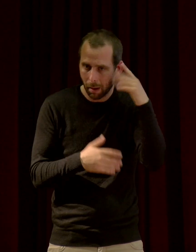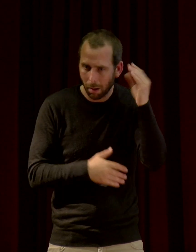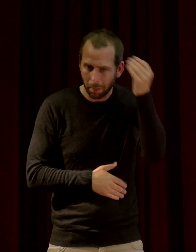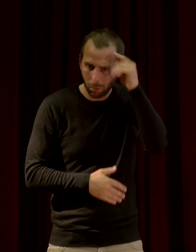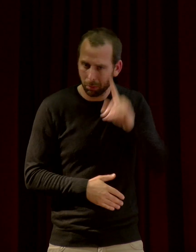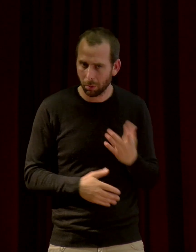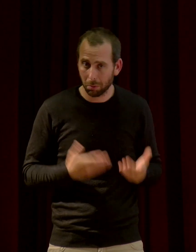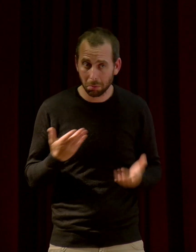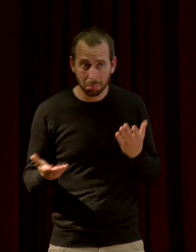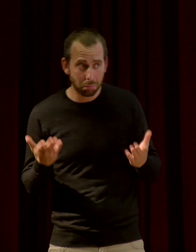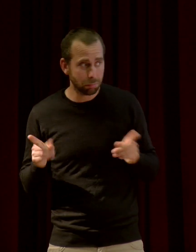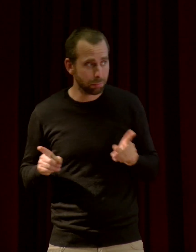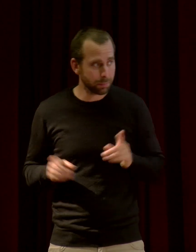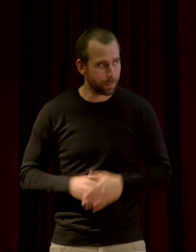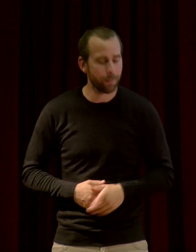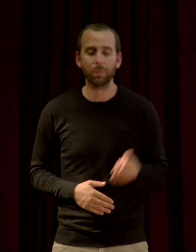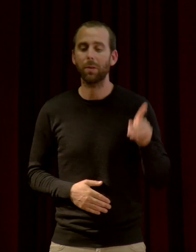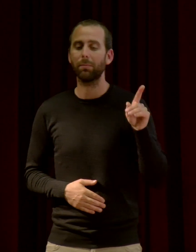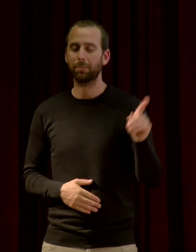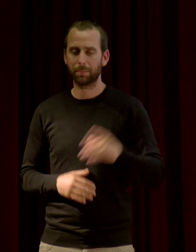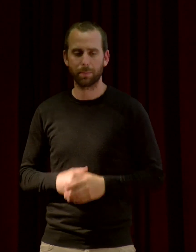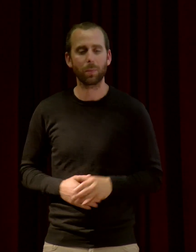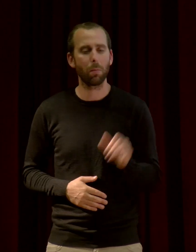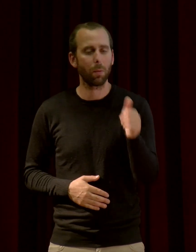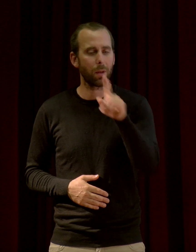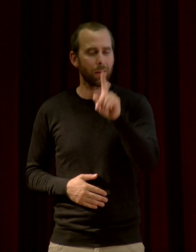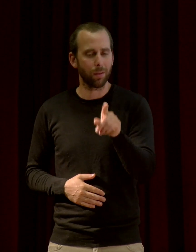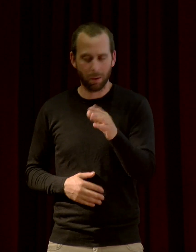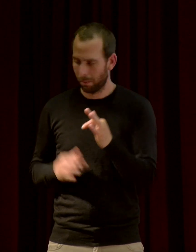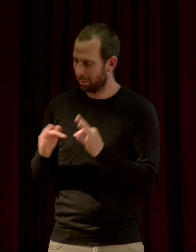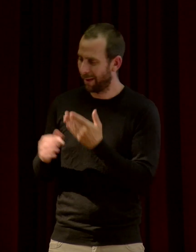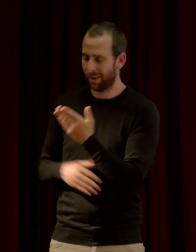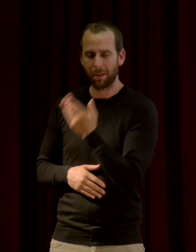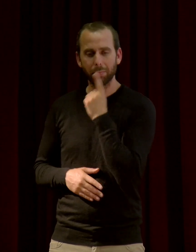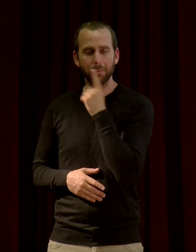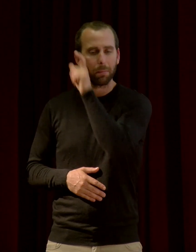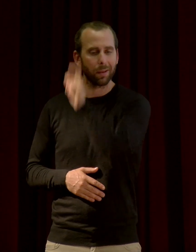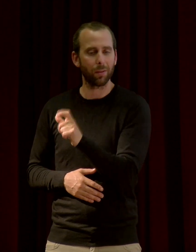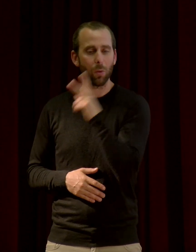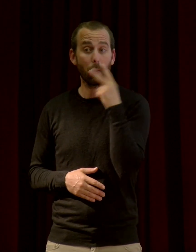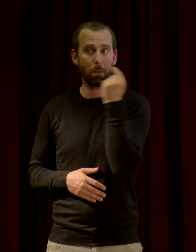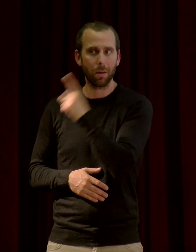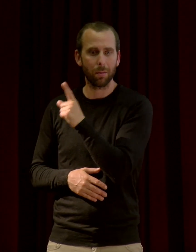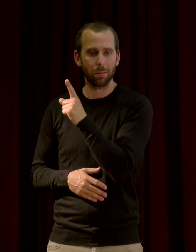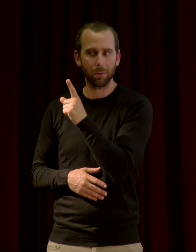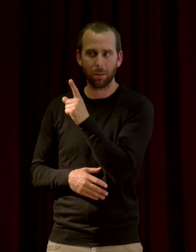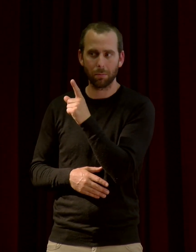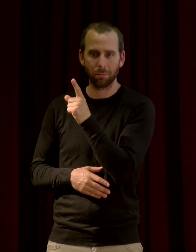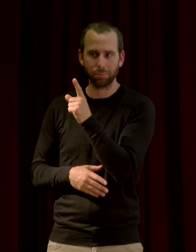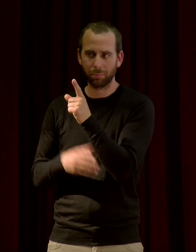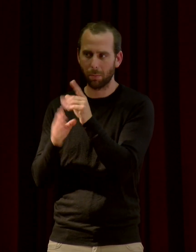Oui. Alors, pour le silence absolu, c'est possible d'y accéder dans des chambres acoustiques